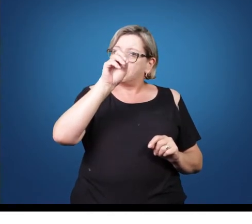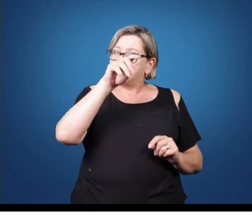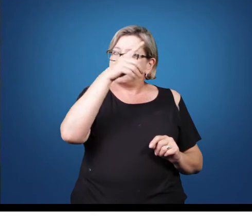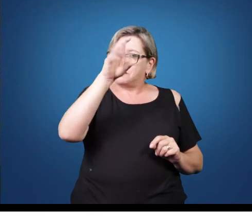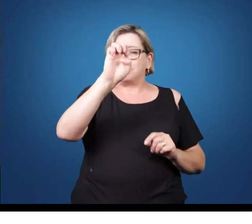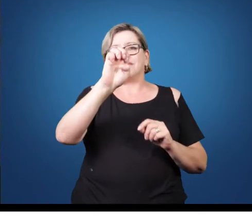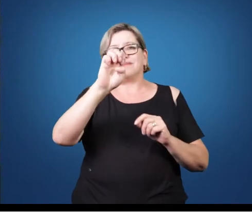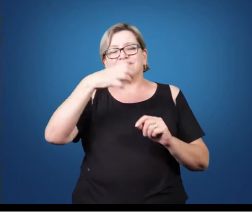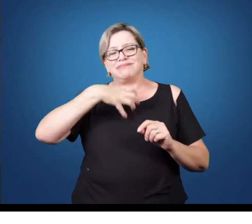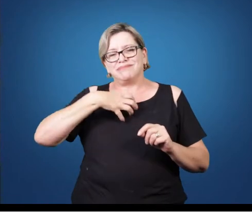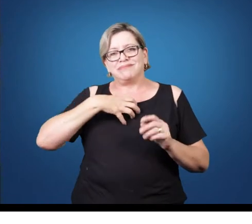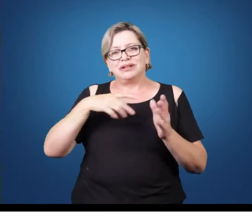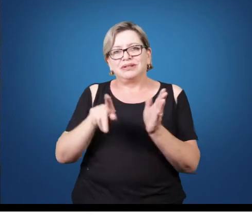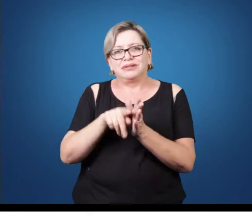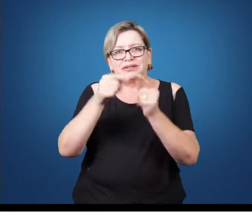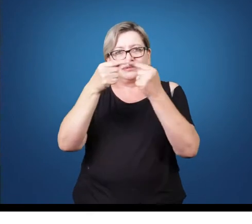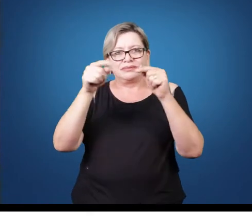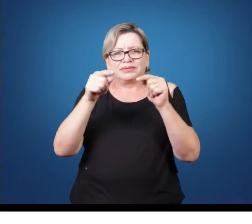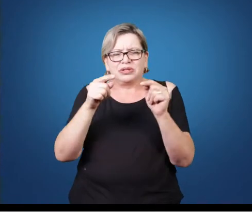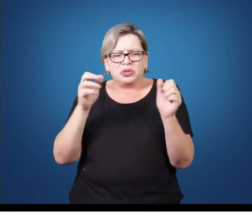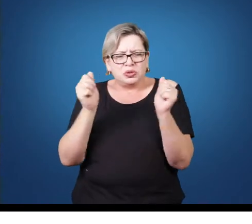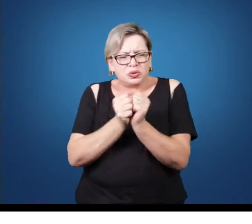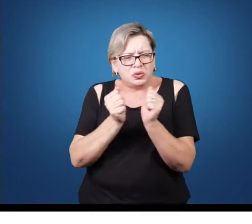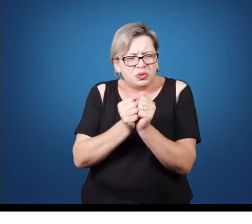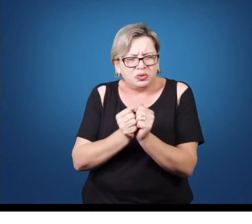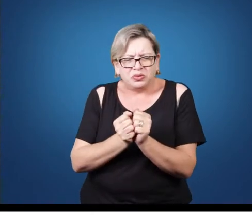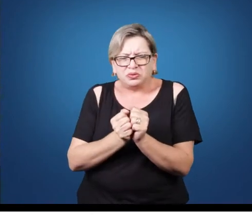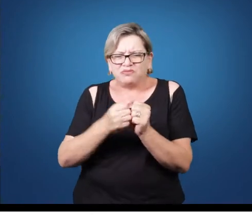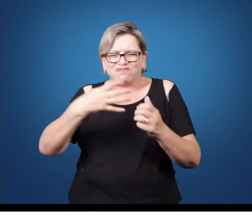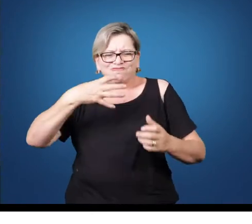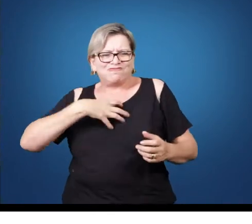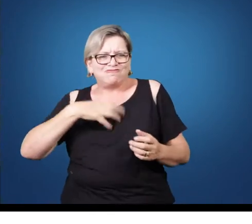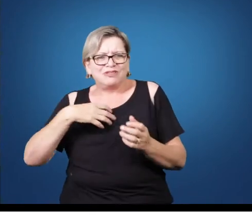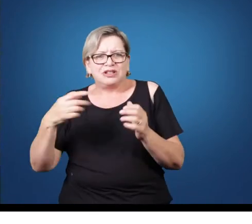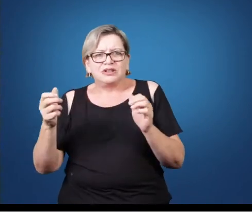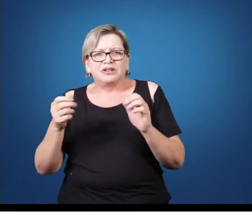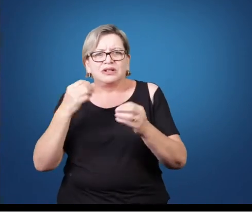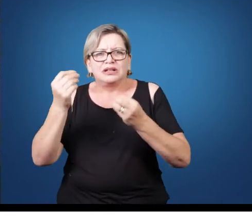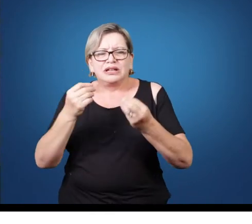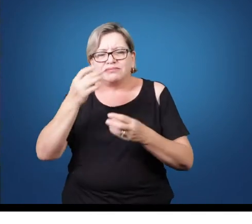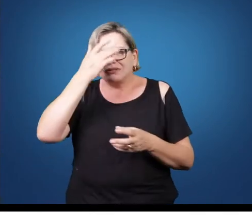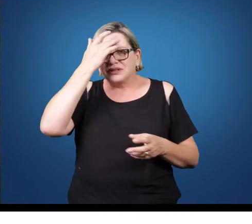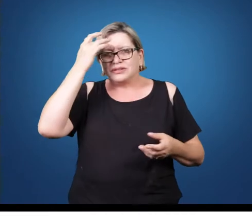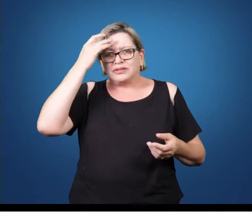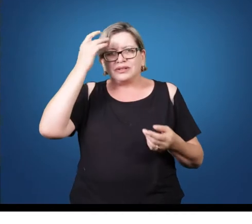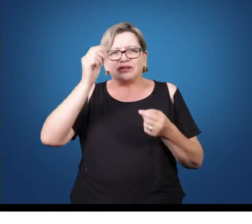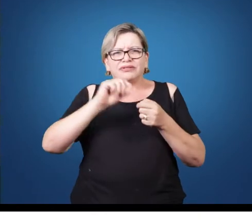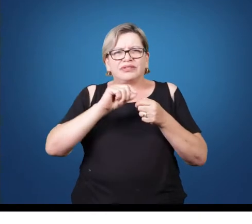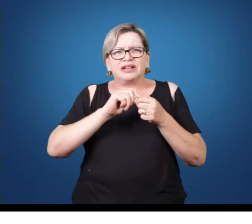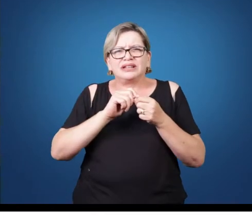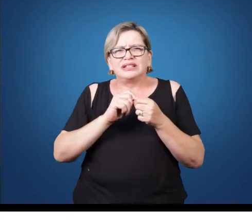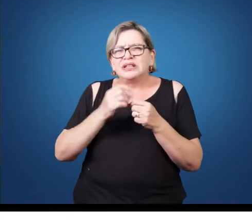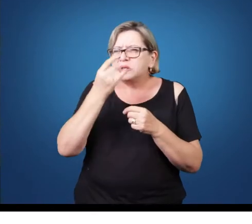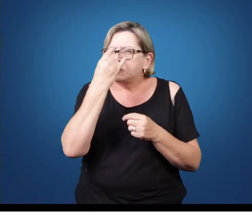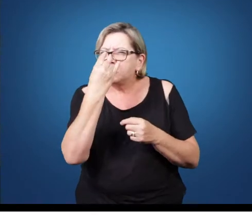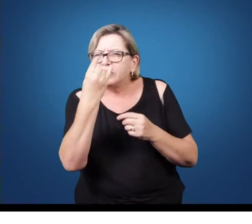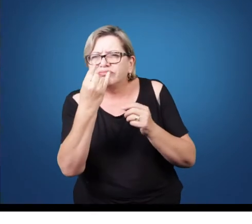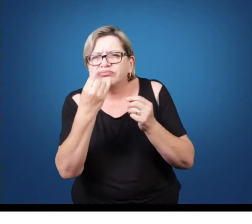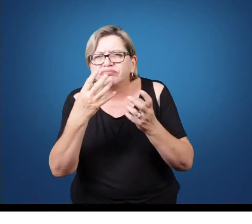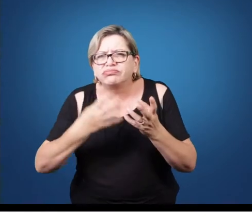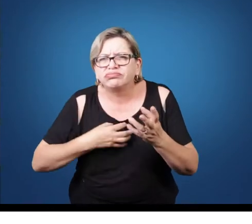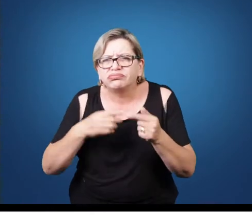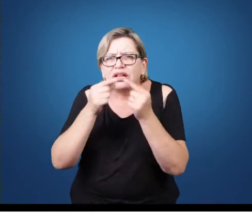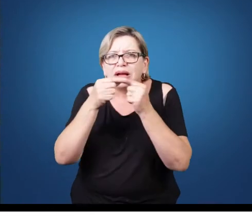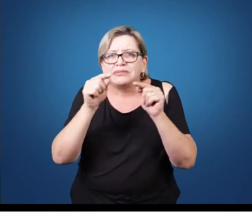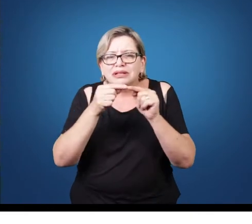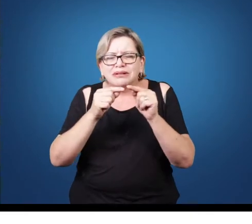Então, você vai ter um estilo começando e o outro ao mesmo tempo, e determinado compositor se interessa por aquela maneira de compor, daí ele fica